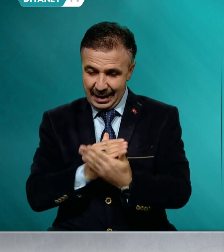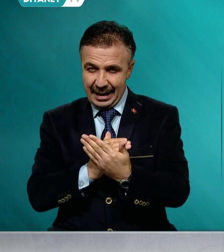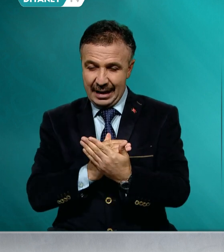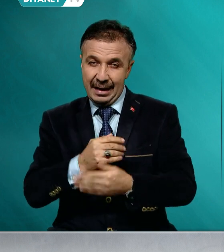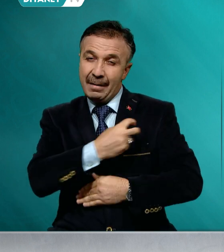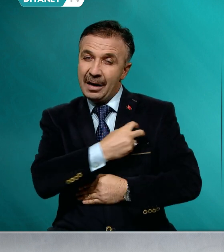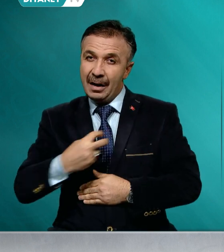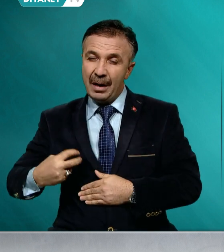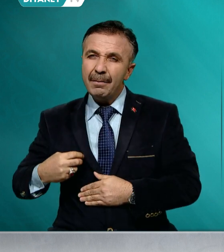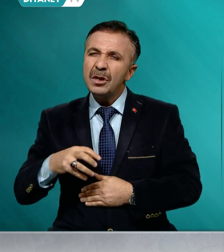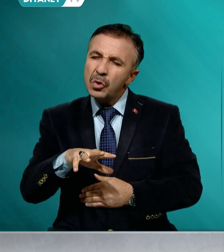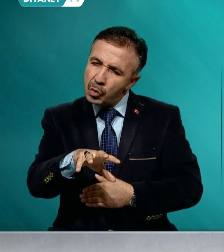sünneti seniyyesi olsun.